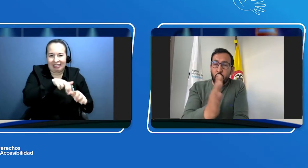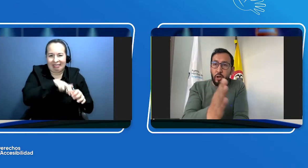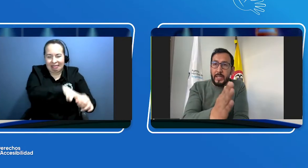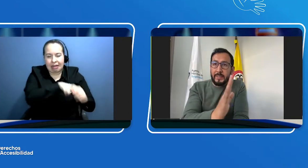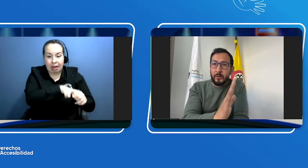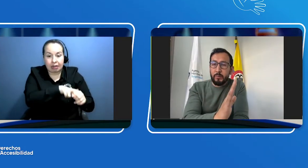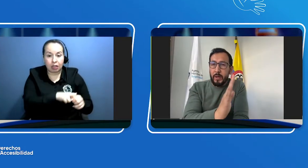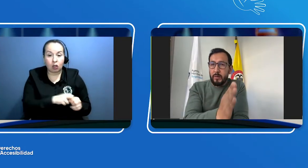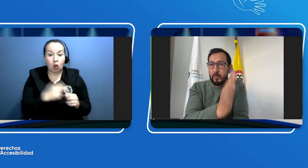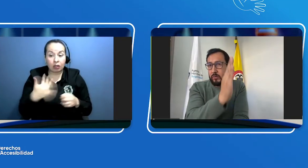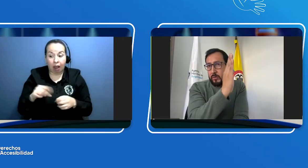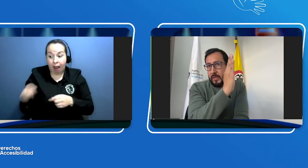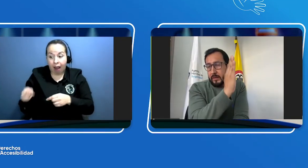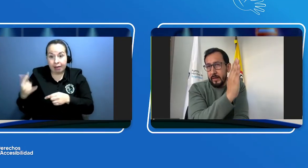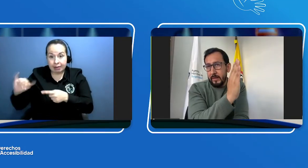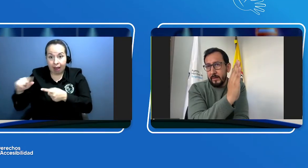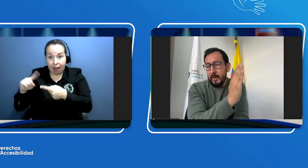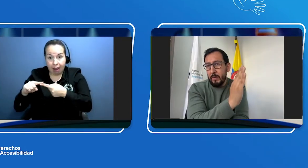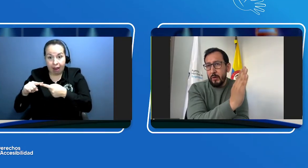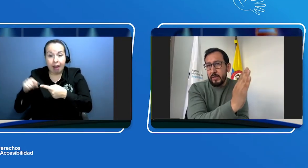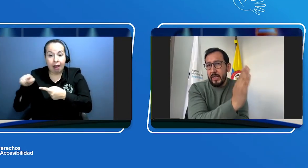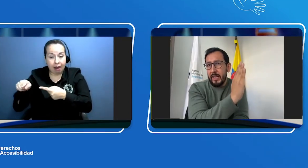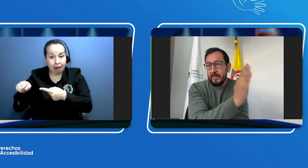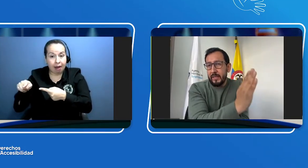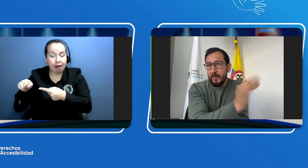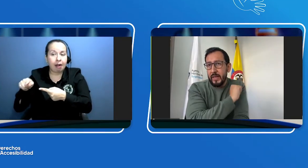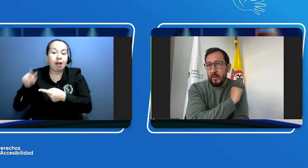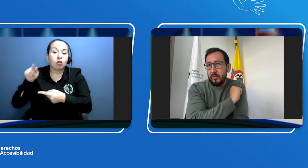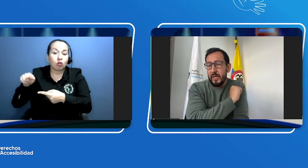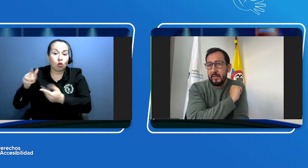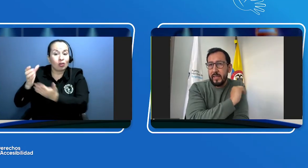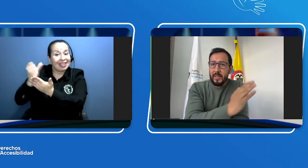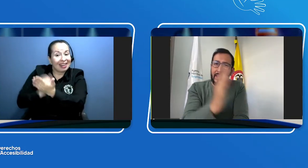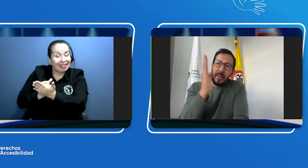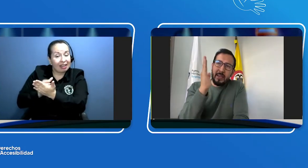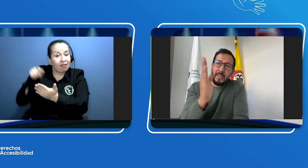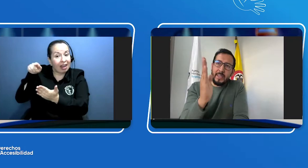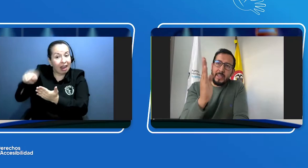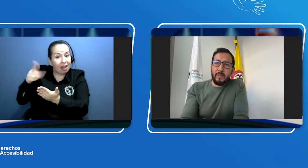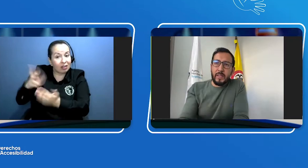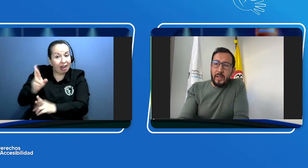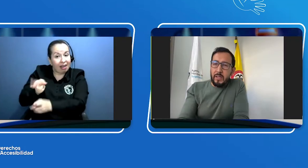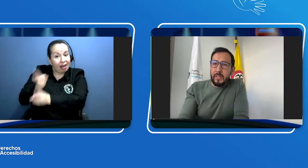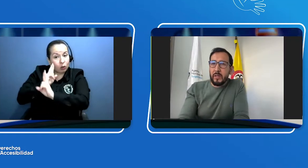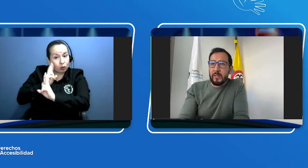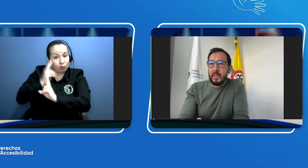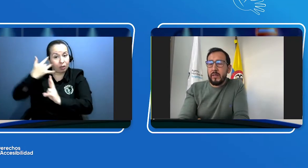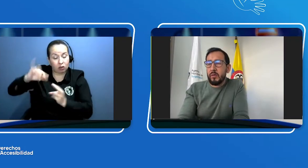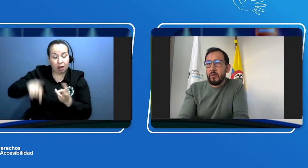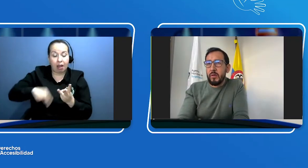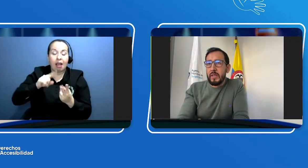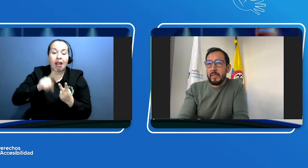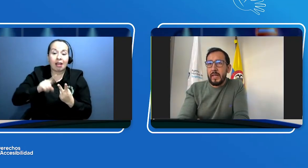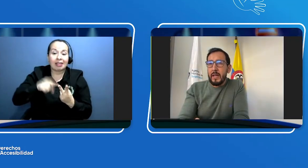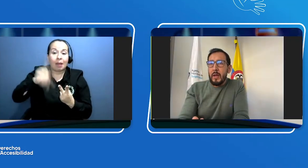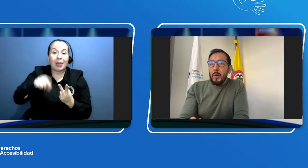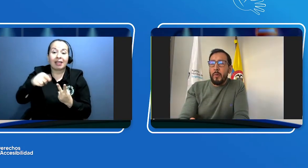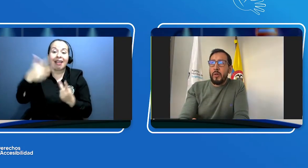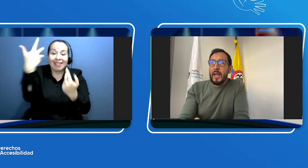requisitos previos, llamémoslo así, el certificado CLC y el certificado del centro de enseñanza automovilística podrá